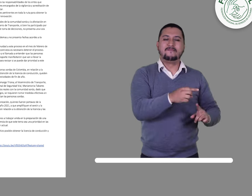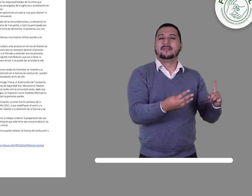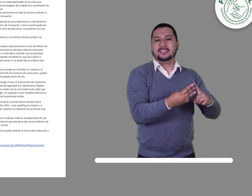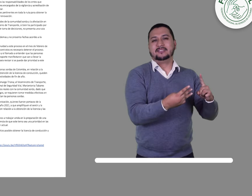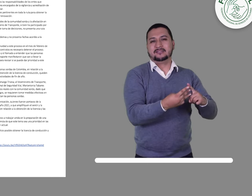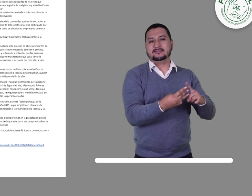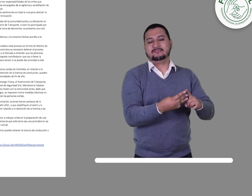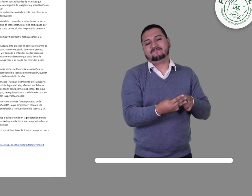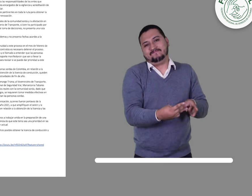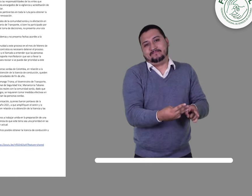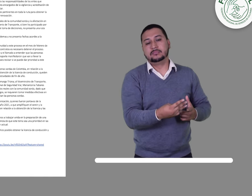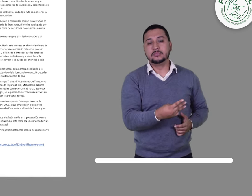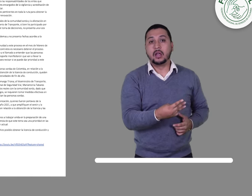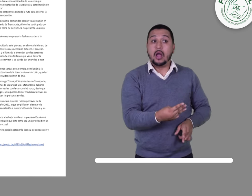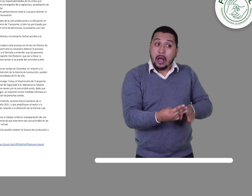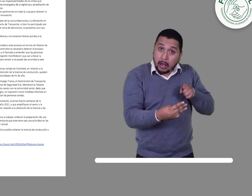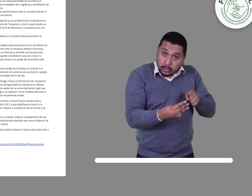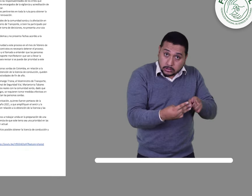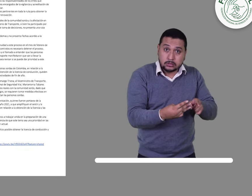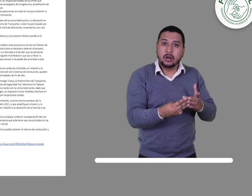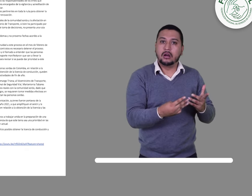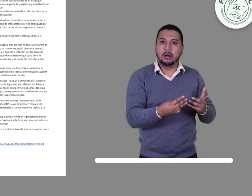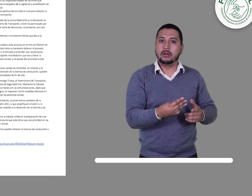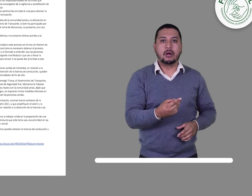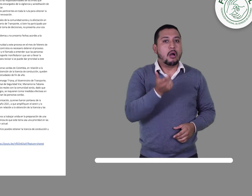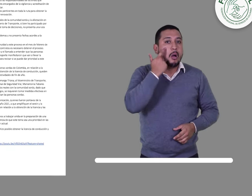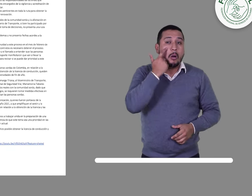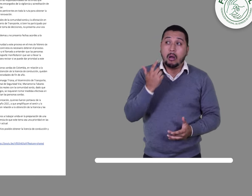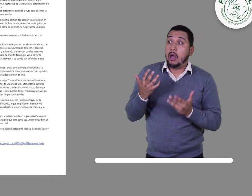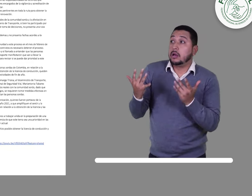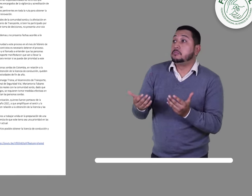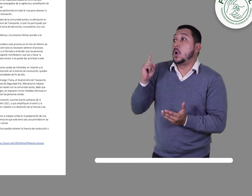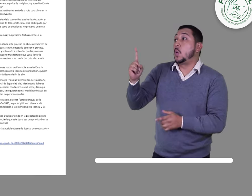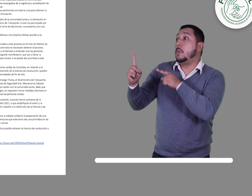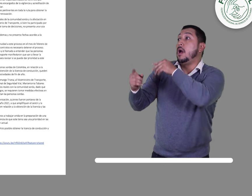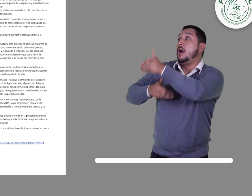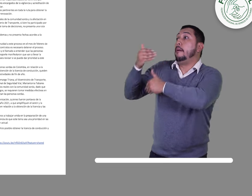administrativos y agendas de las festividades de fin de año.